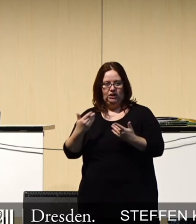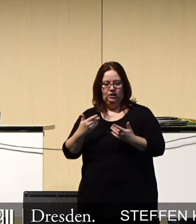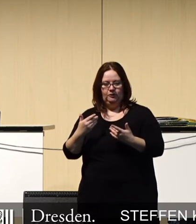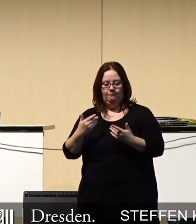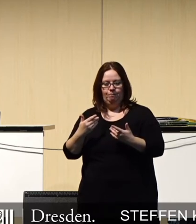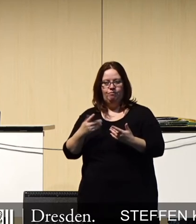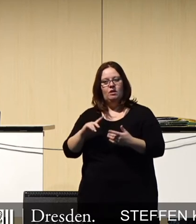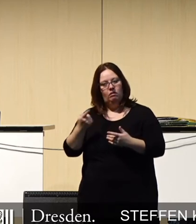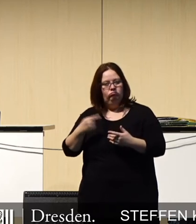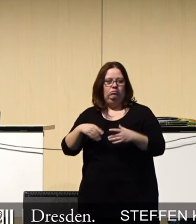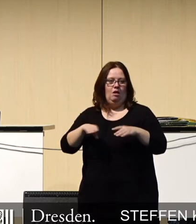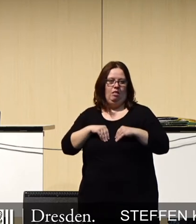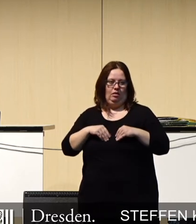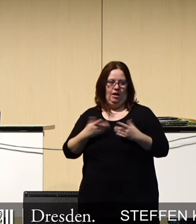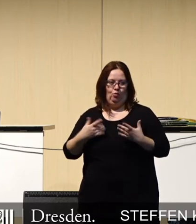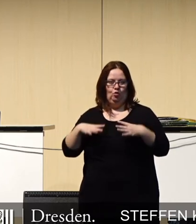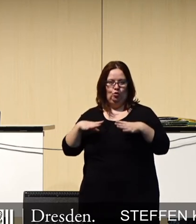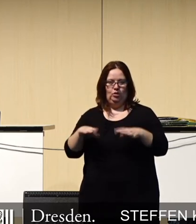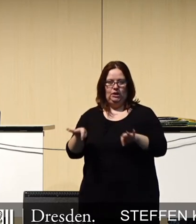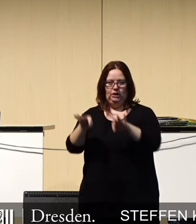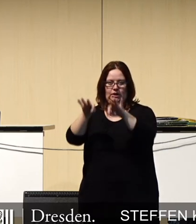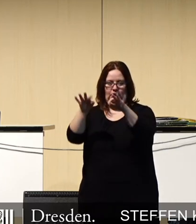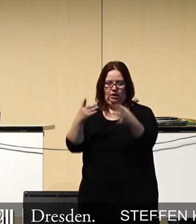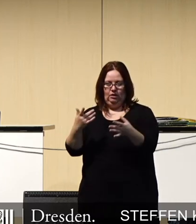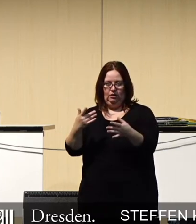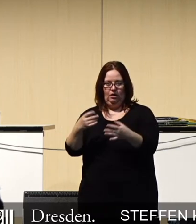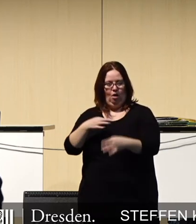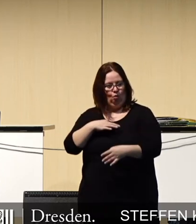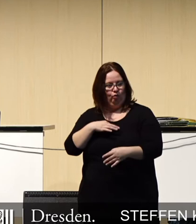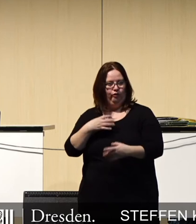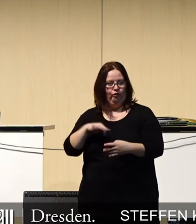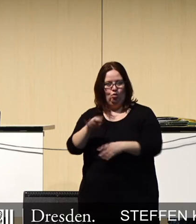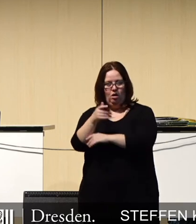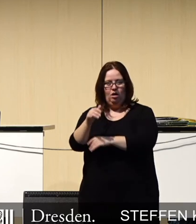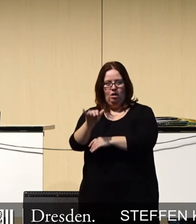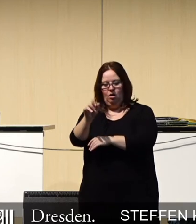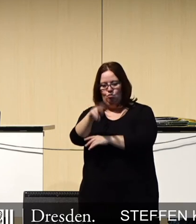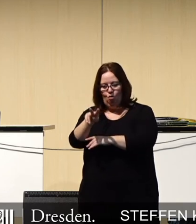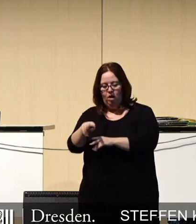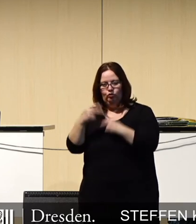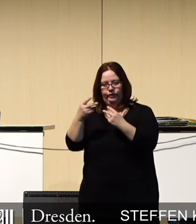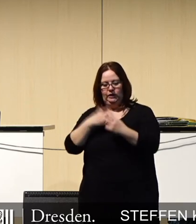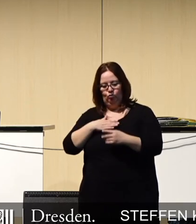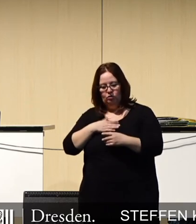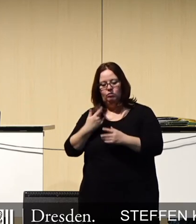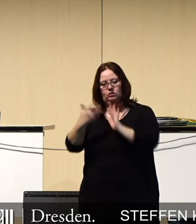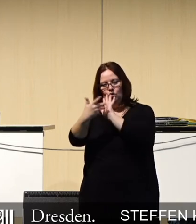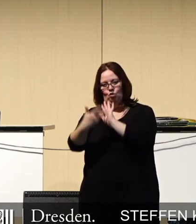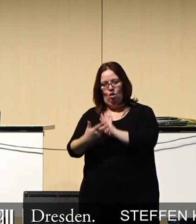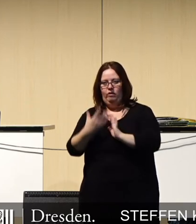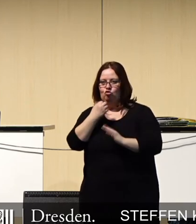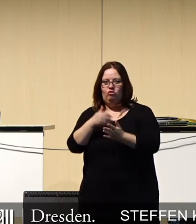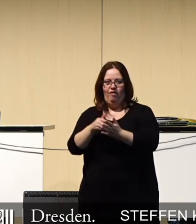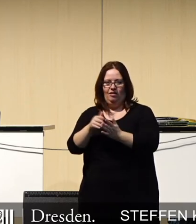Fragen nehmen wir ernst und diese Gesundheitsrisiken sind Teil unserer Beobachtung, die wir entsprechend